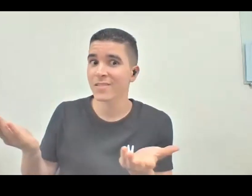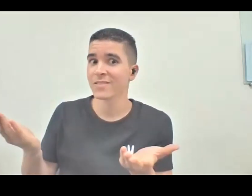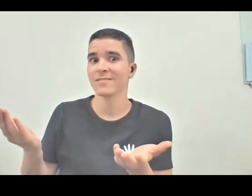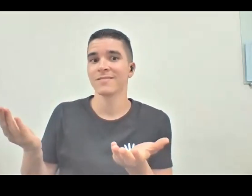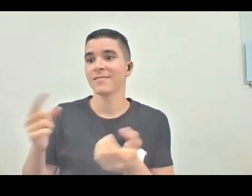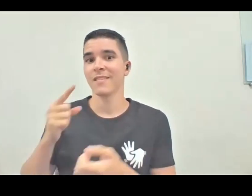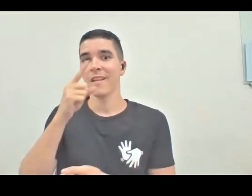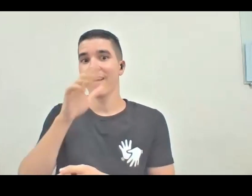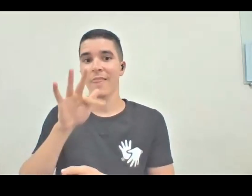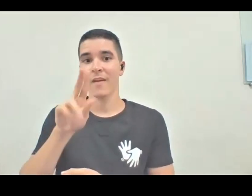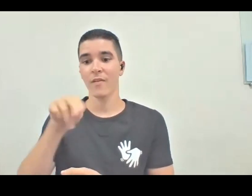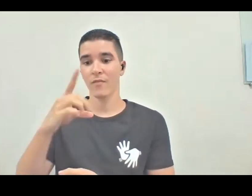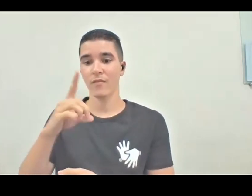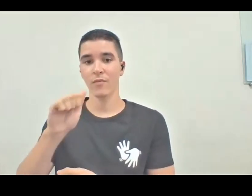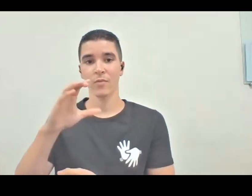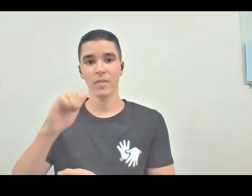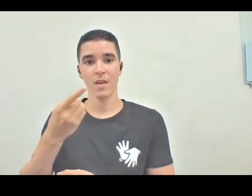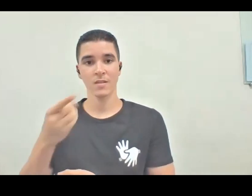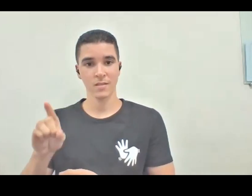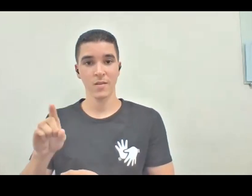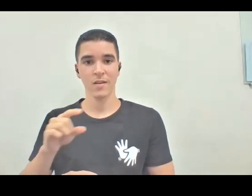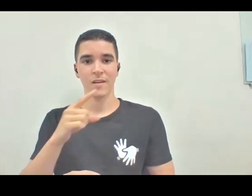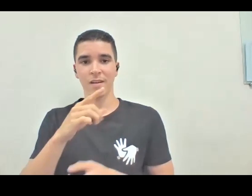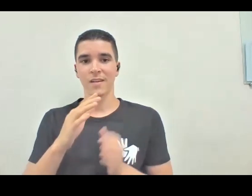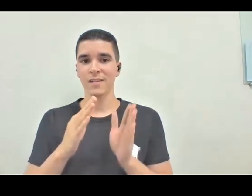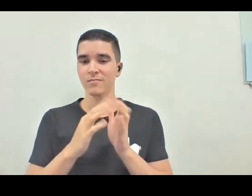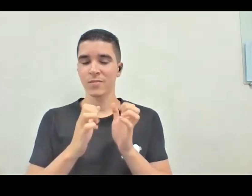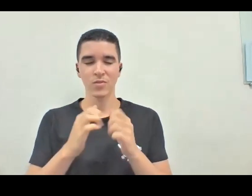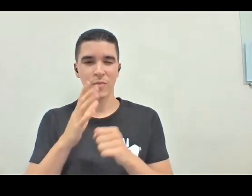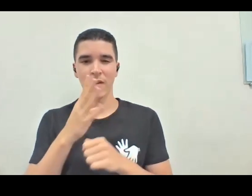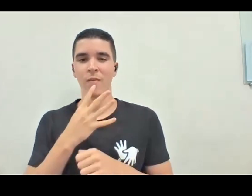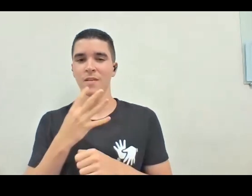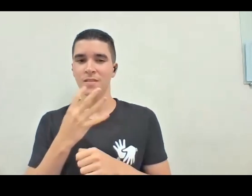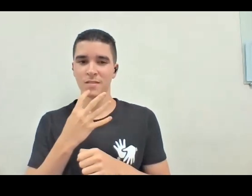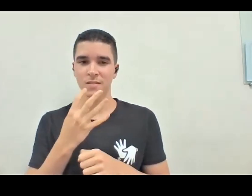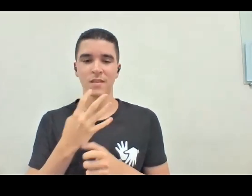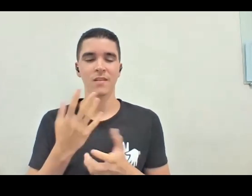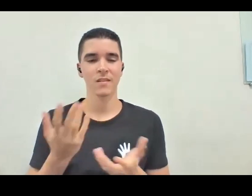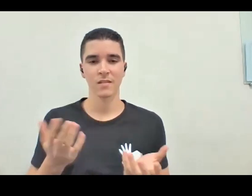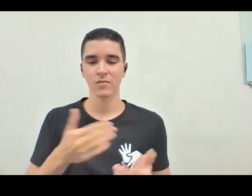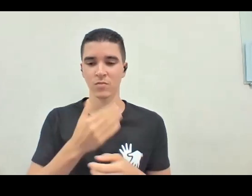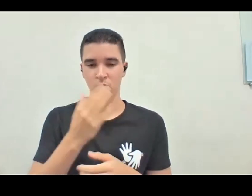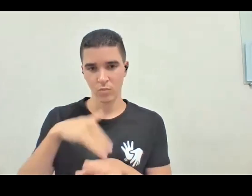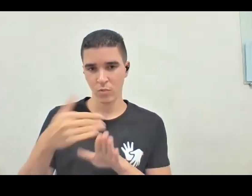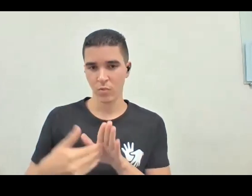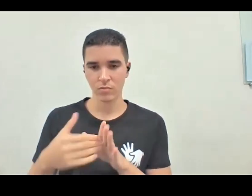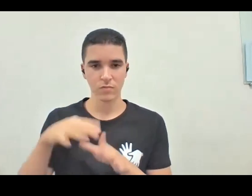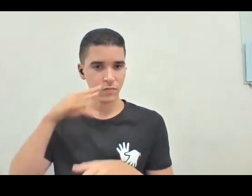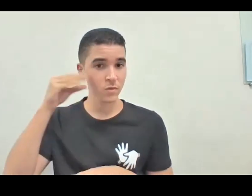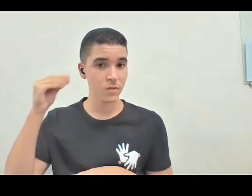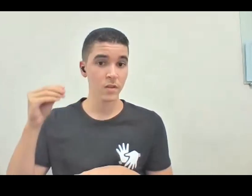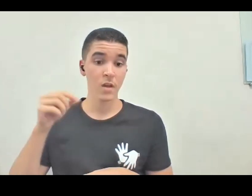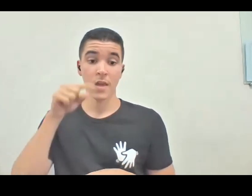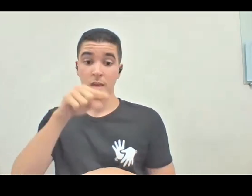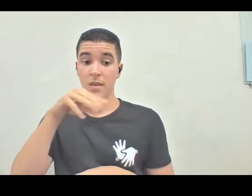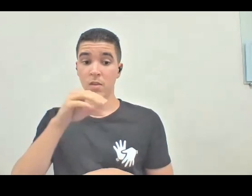na Fundação, no Centro de Memória, pediu pra conhecer a Dona Dorina, né? E assim, olha só, né? O Manuel, ele